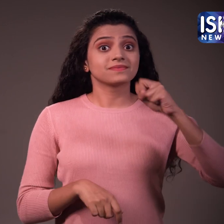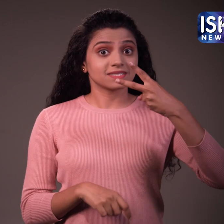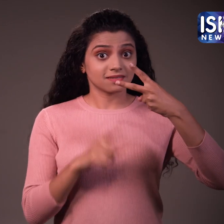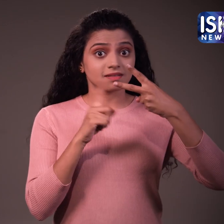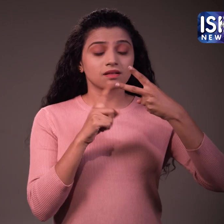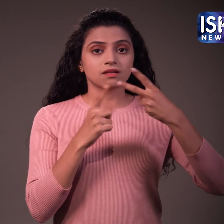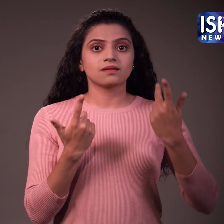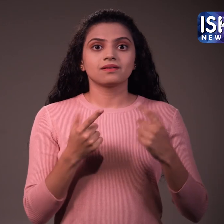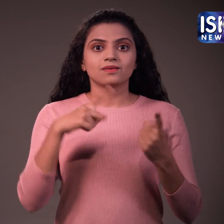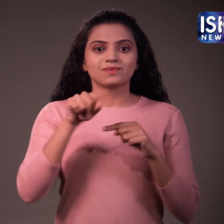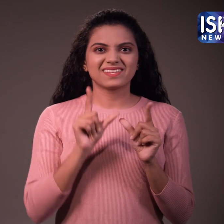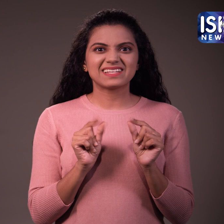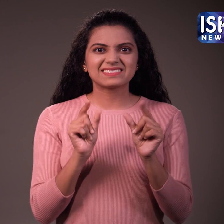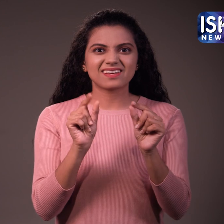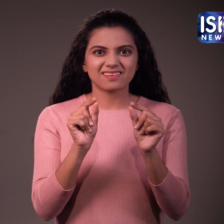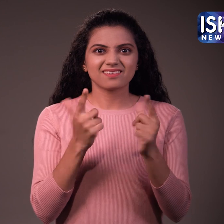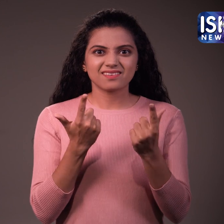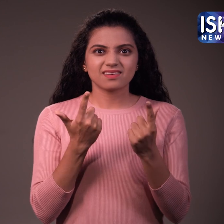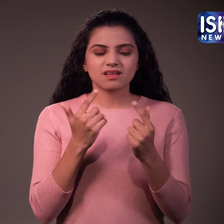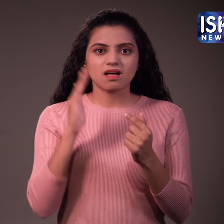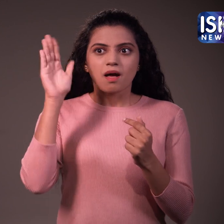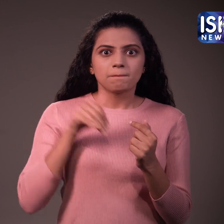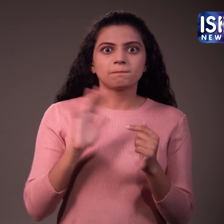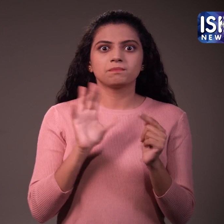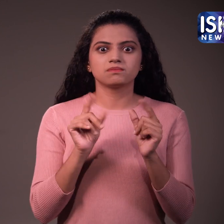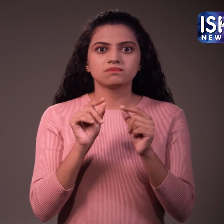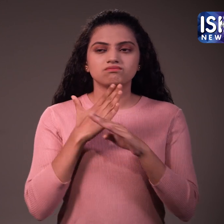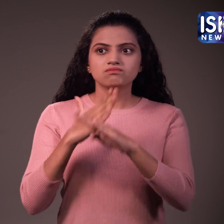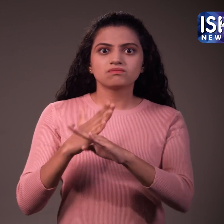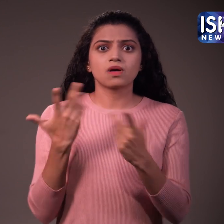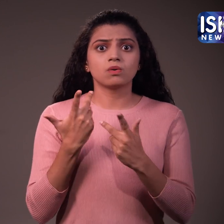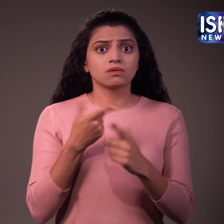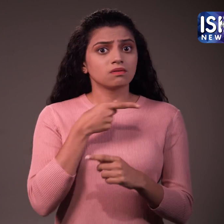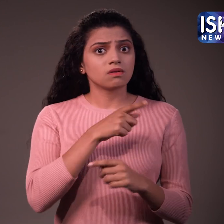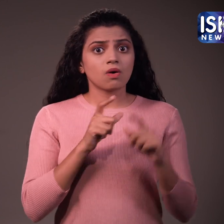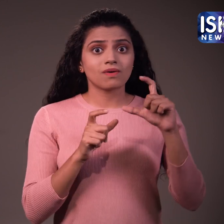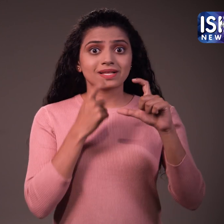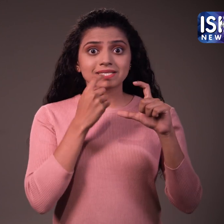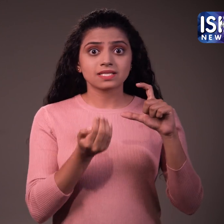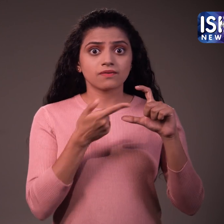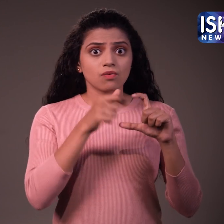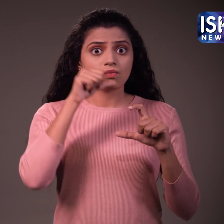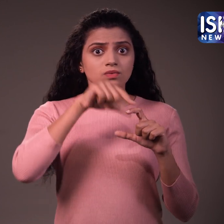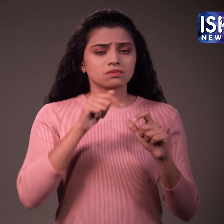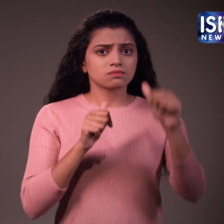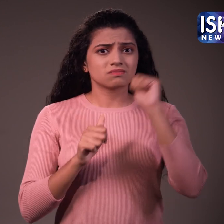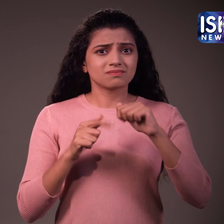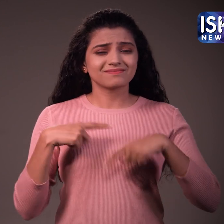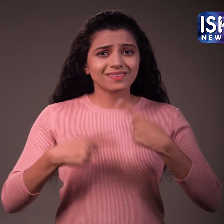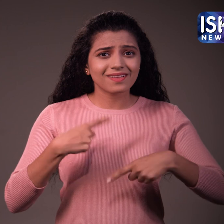कैंसर की संभावना को रोकता है चांदी के पानी में कैंसर कोशिकाय नहीं बढ़ सकती है जबकि